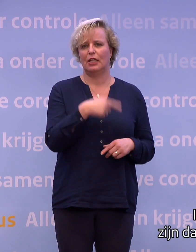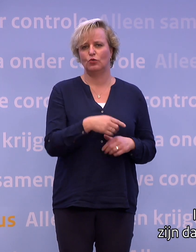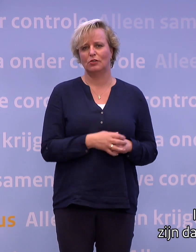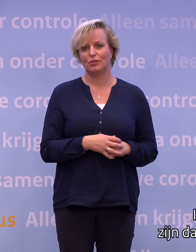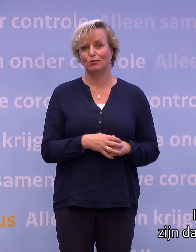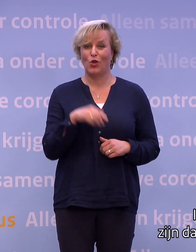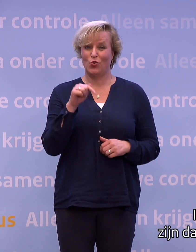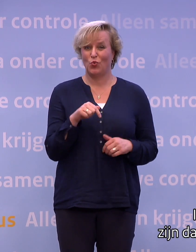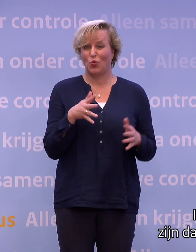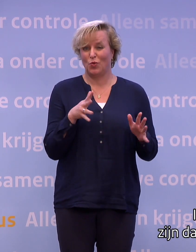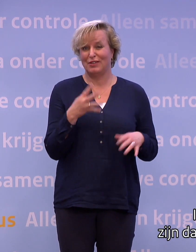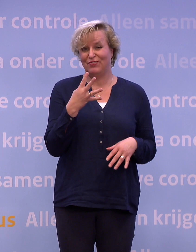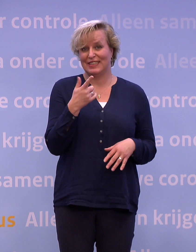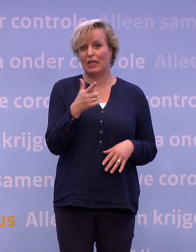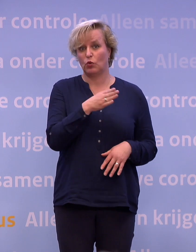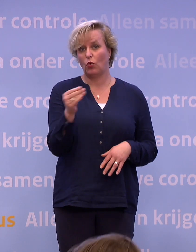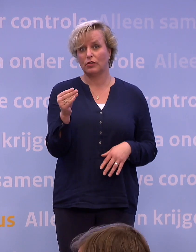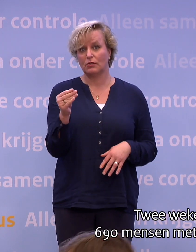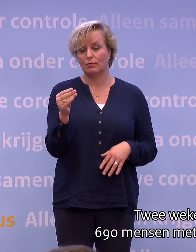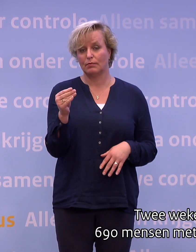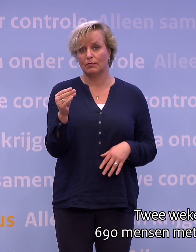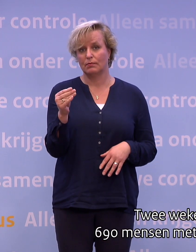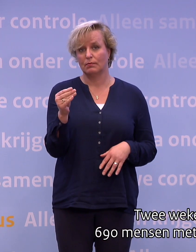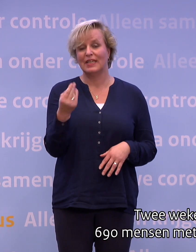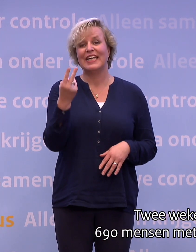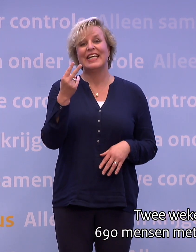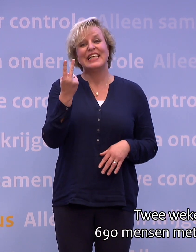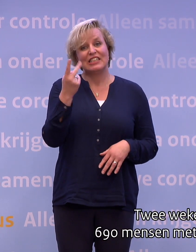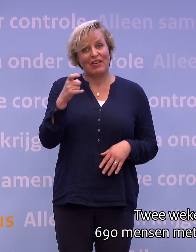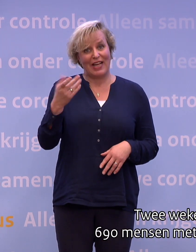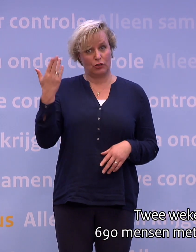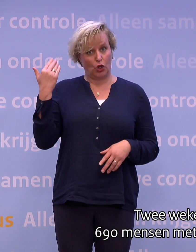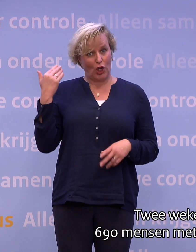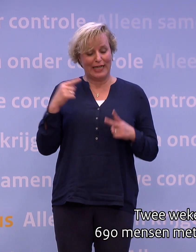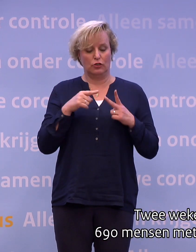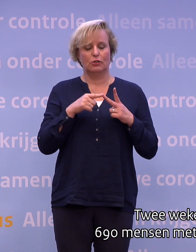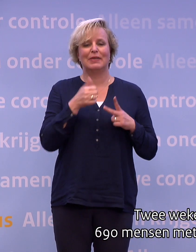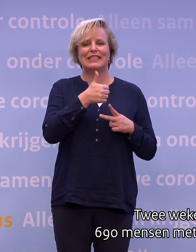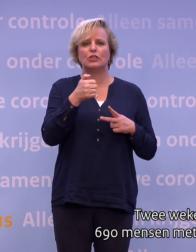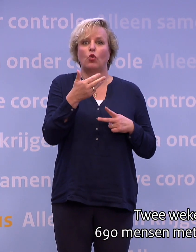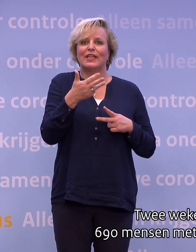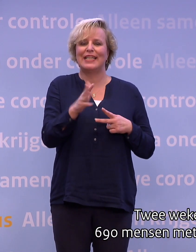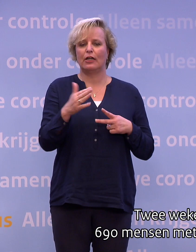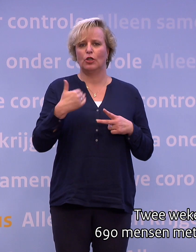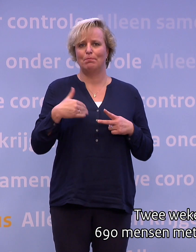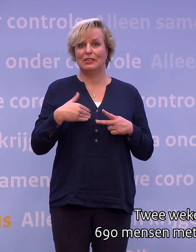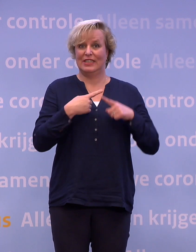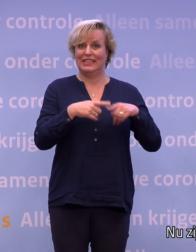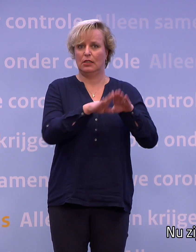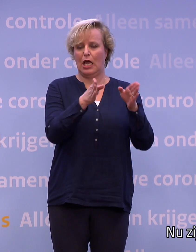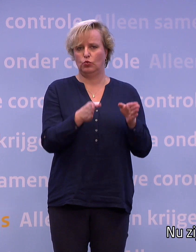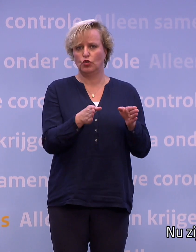er bijna 7400. Twee weken geleden lagen er 690 mensen met corona in het ziekenhuis.